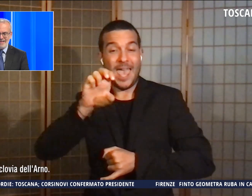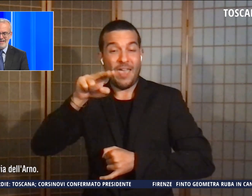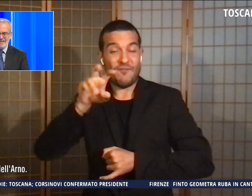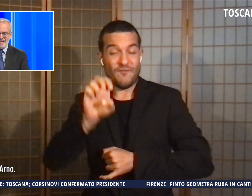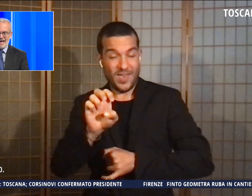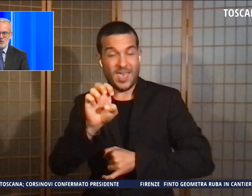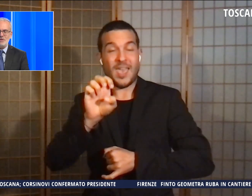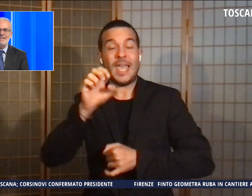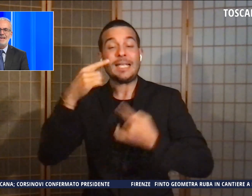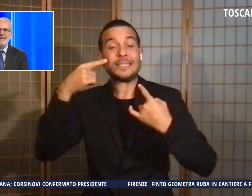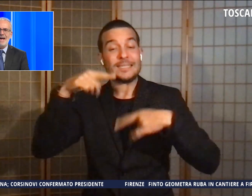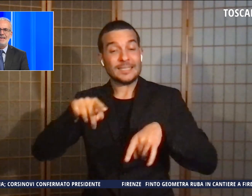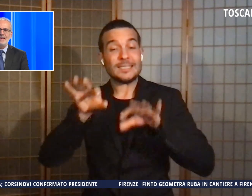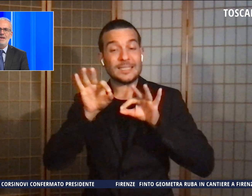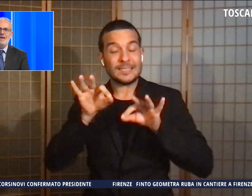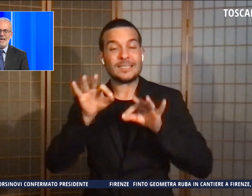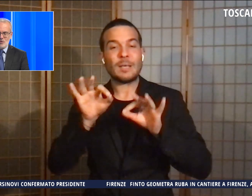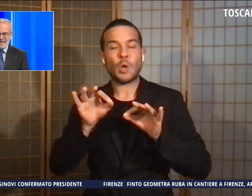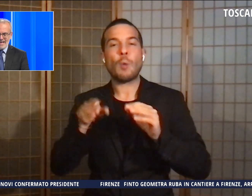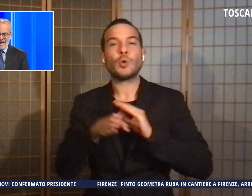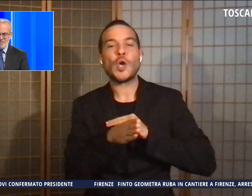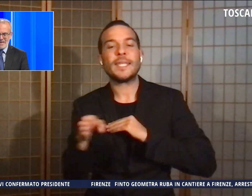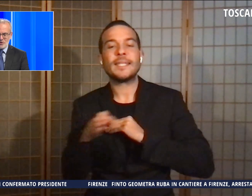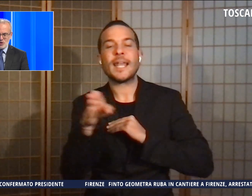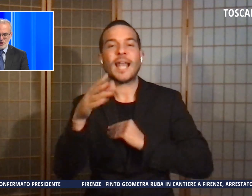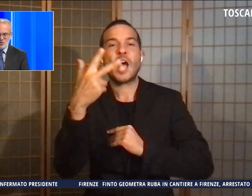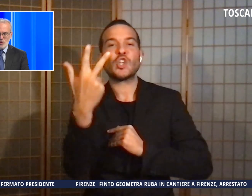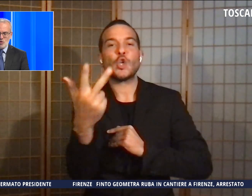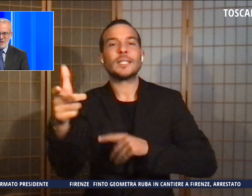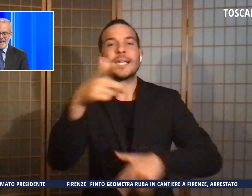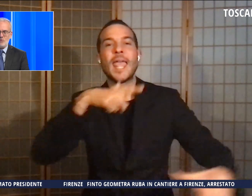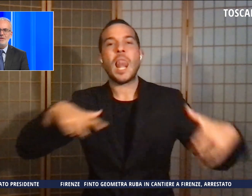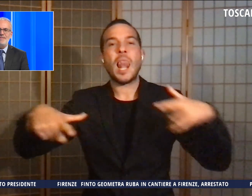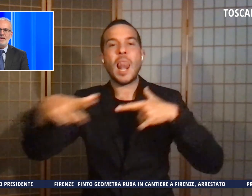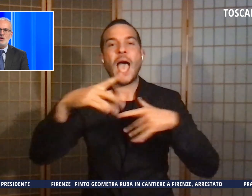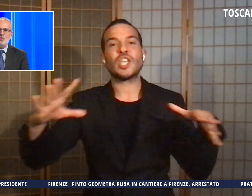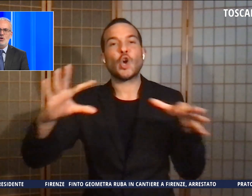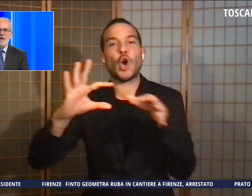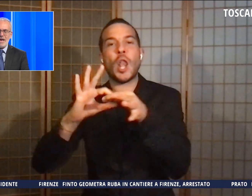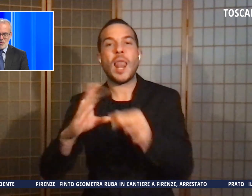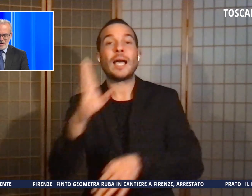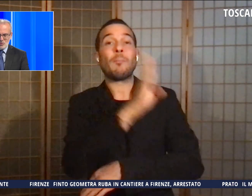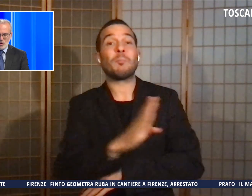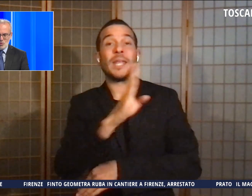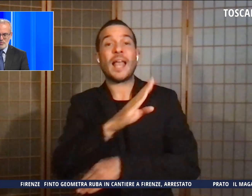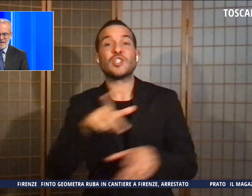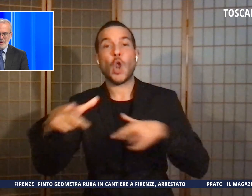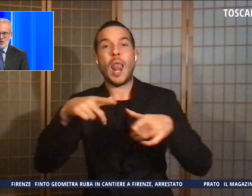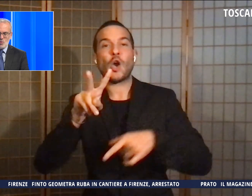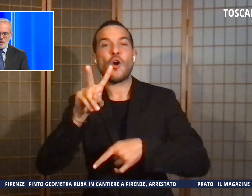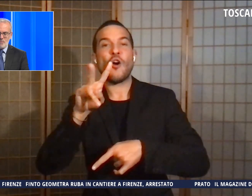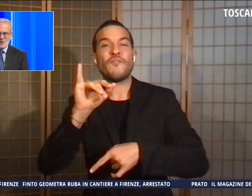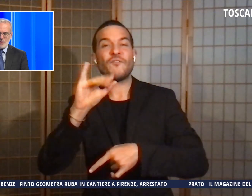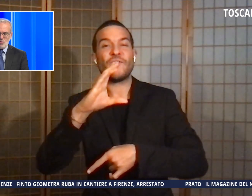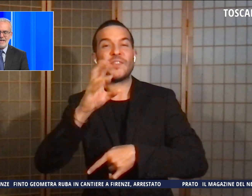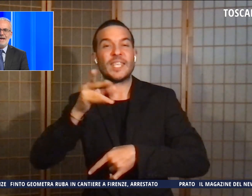in parte nell'itinerario dei tre laghi, che collegherà Bilancino con il lago di Vicchio e quello di Londa.